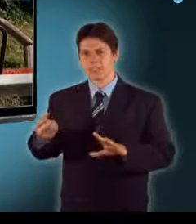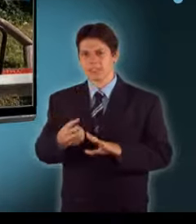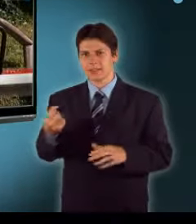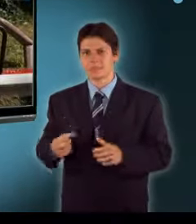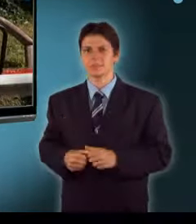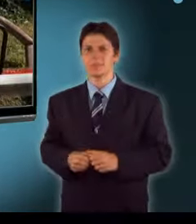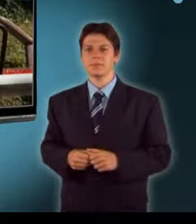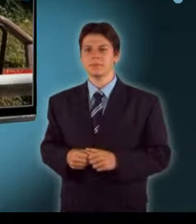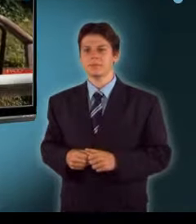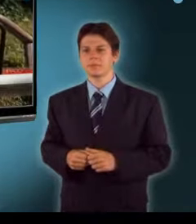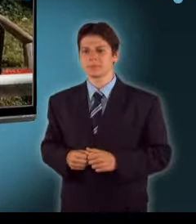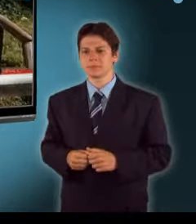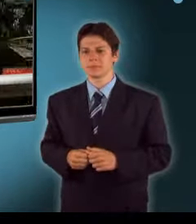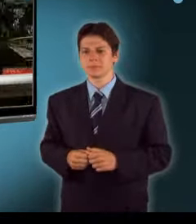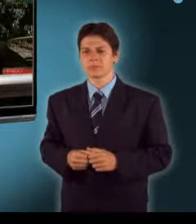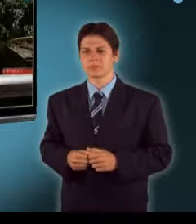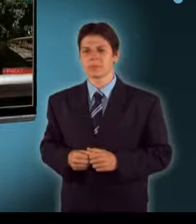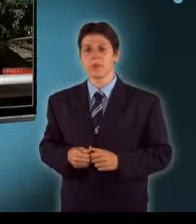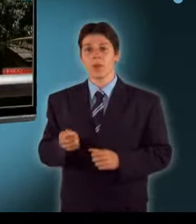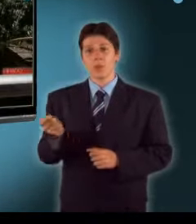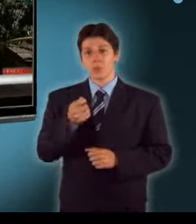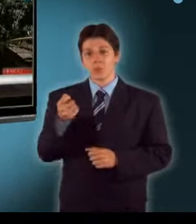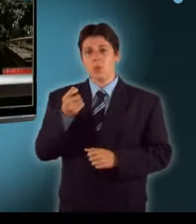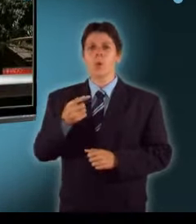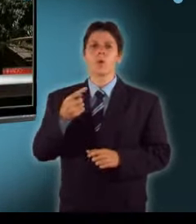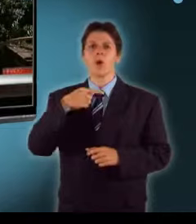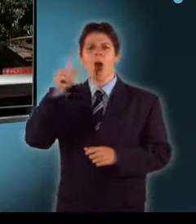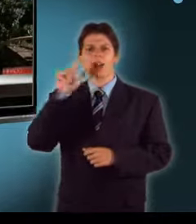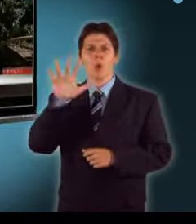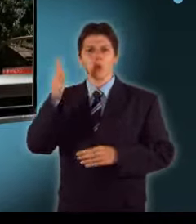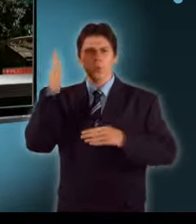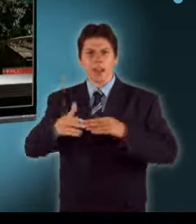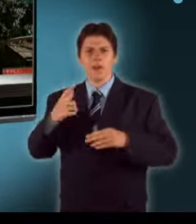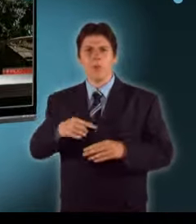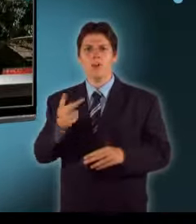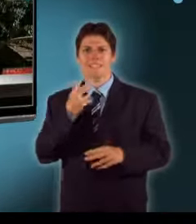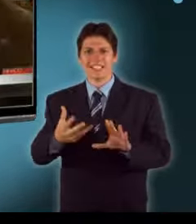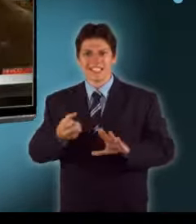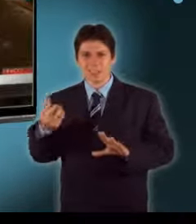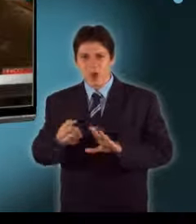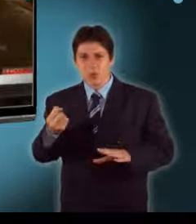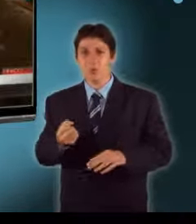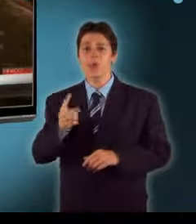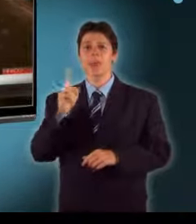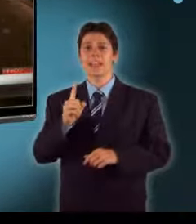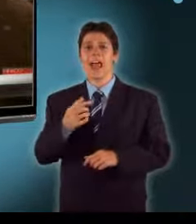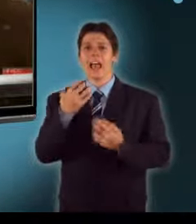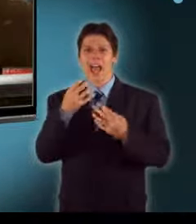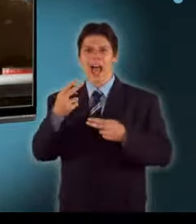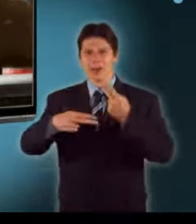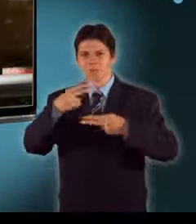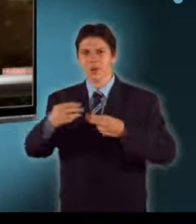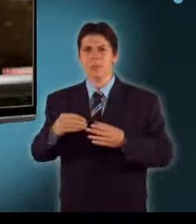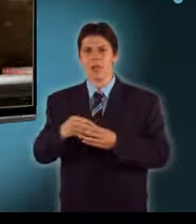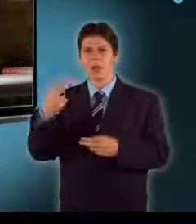A tűzoltók hajnali 5x hivattyúztak a községben. A kártelmérés még tart, a polgármester szerint a károsultak többségének van